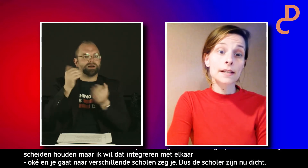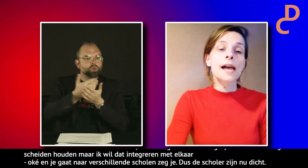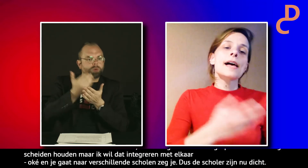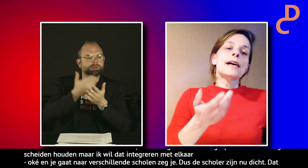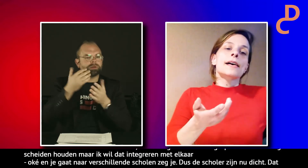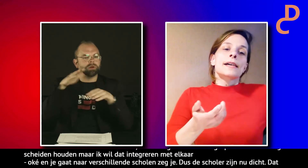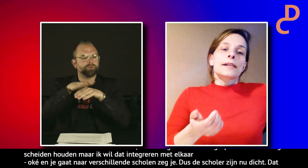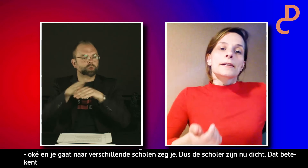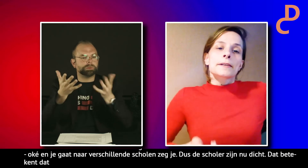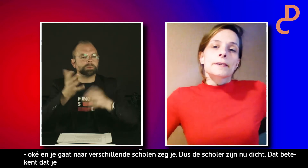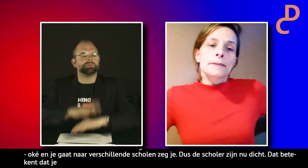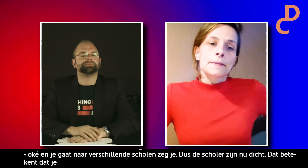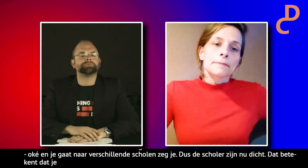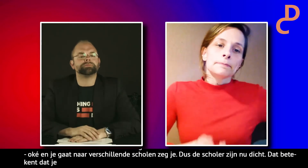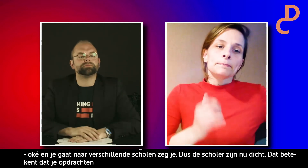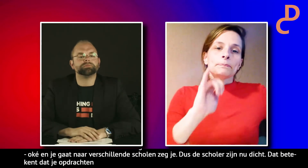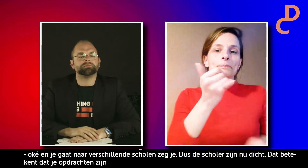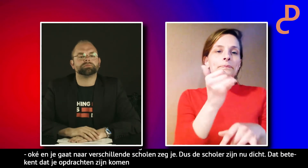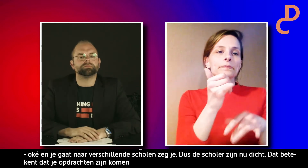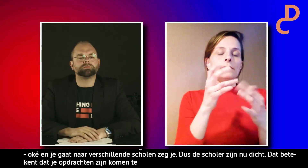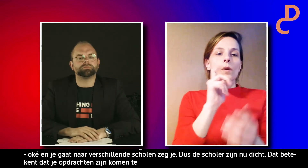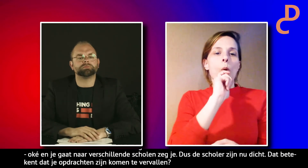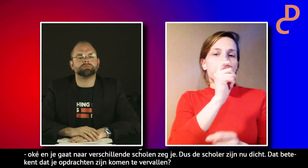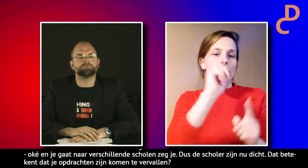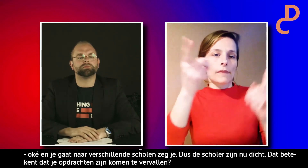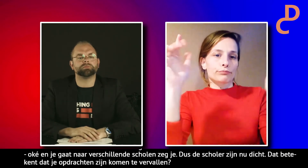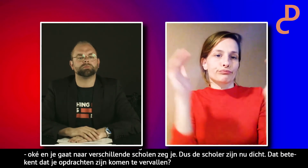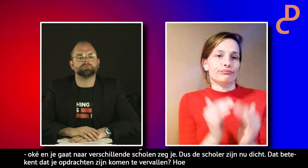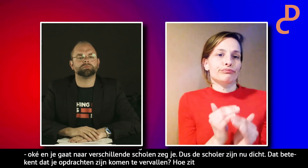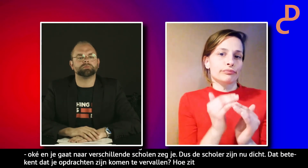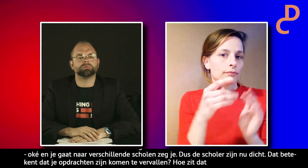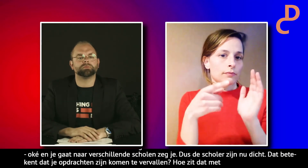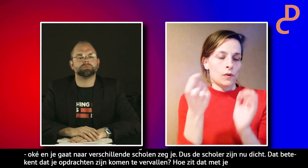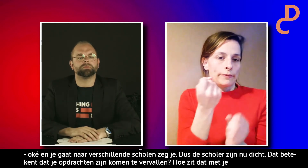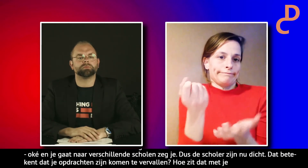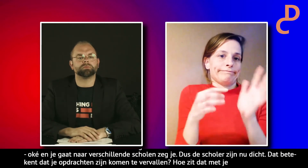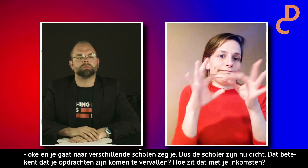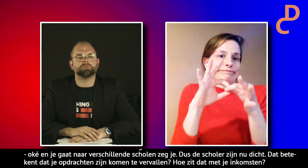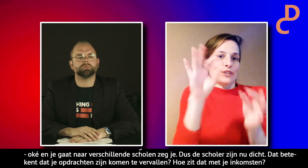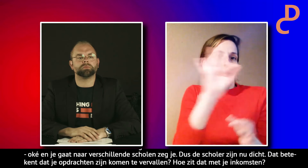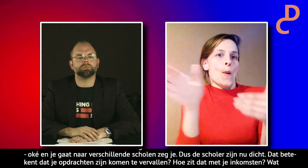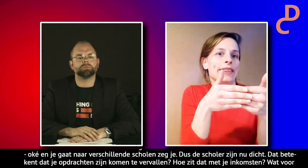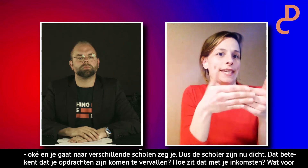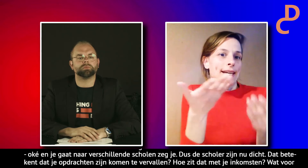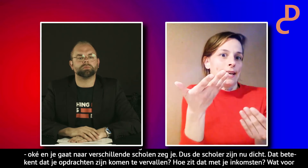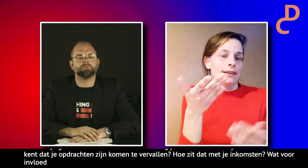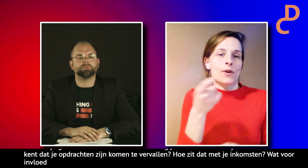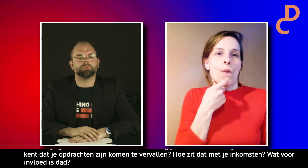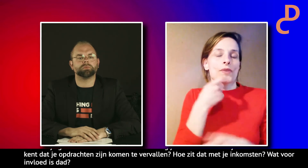vervallen? Of hoe zit het met je inkomsten? Wat voor invloed heeft dat voor jou? Ja, de opdracht is wel afgenomen en dat heeft natuurlijk ook te